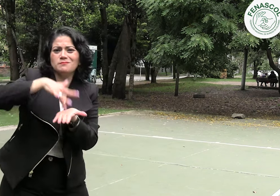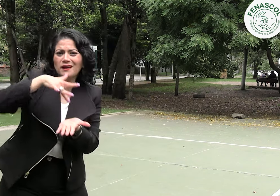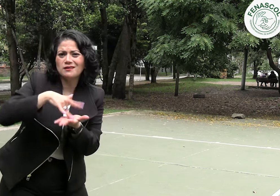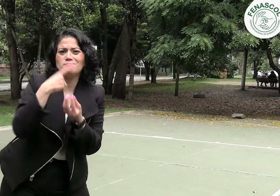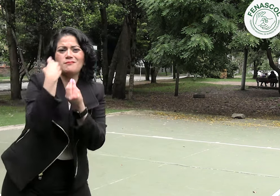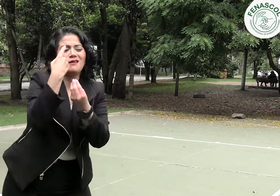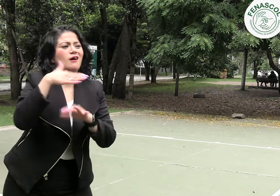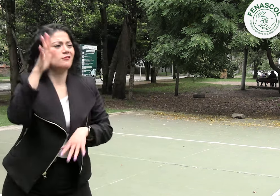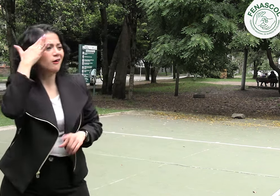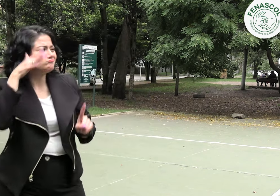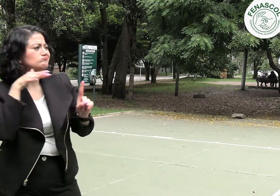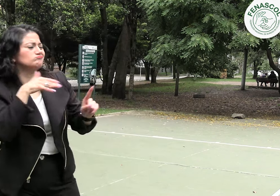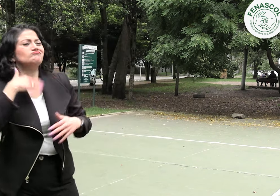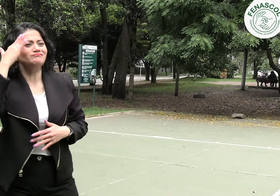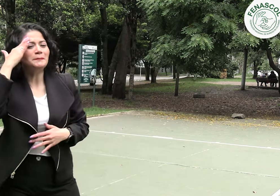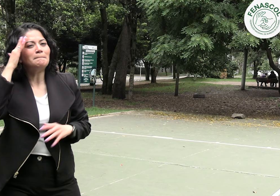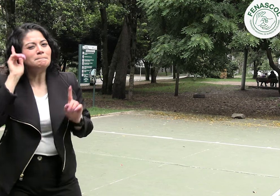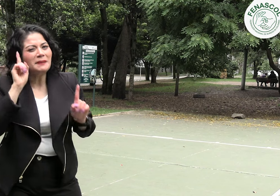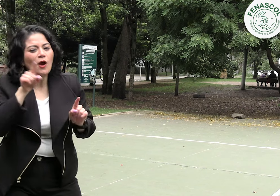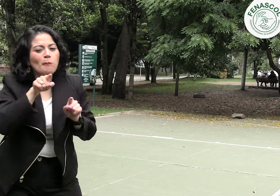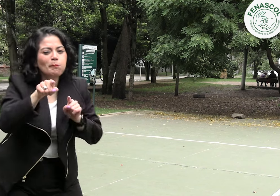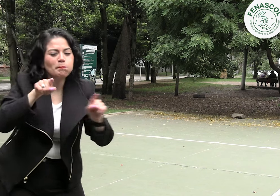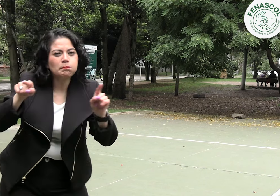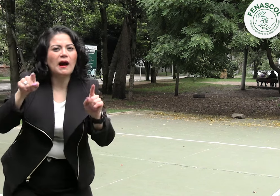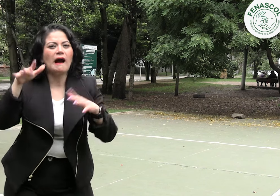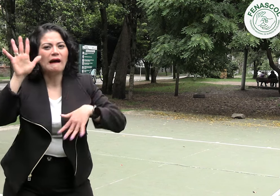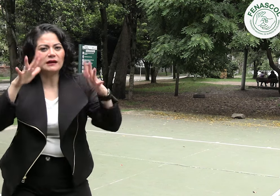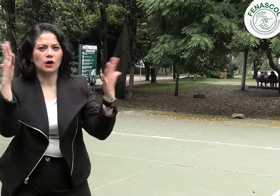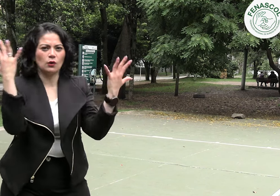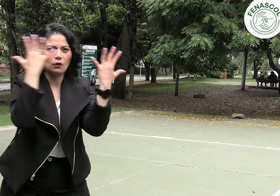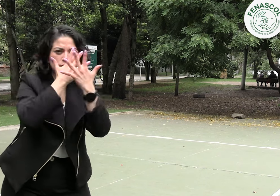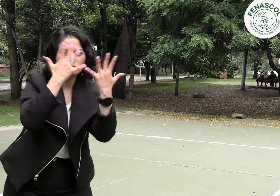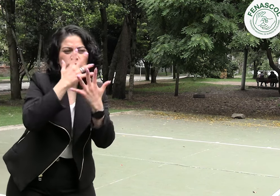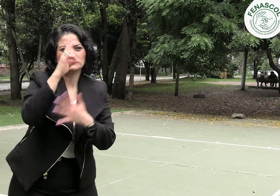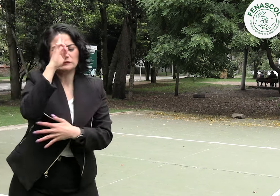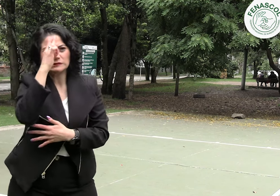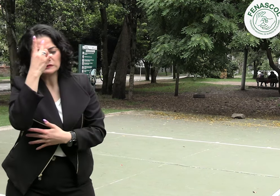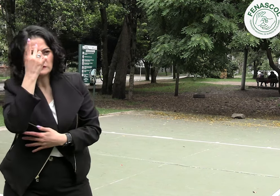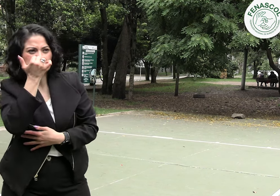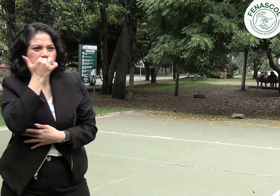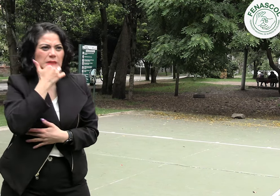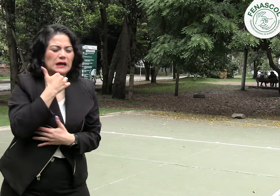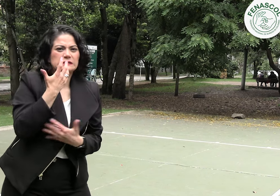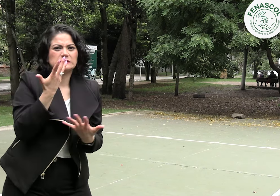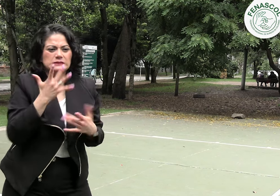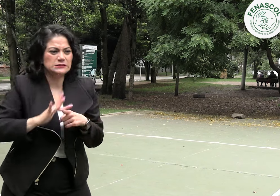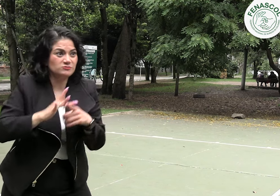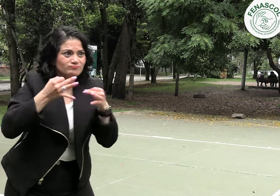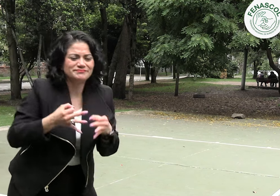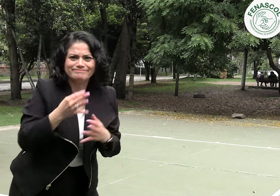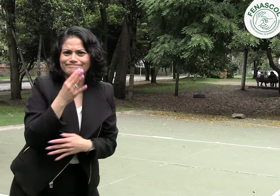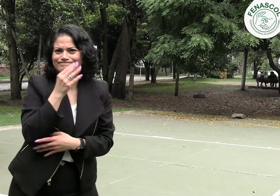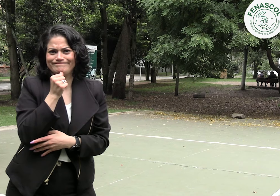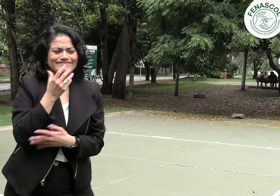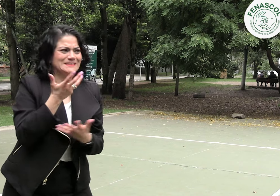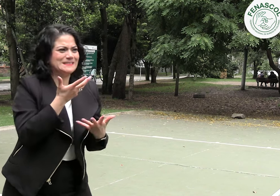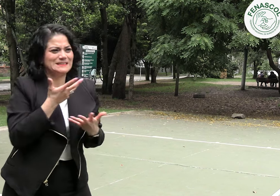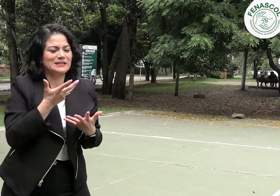adecuadamente estos conceptos, ya que algunos tienen nociones limitadas y superficiales, lo cual conlleva confusiones y